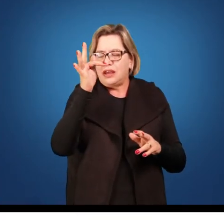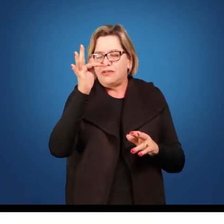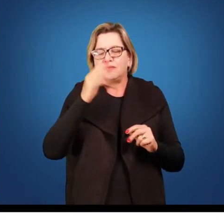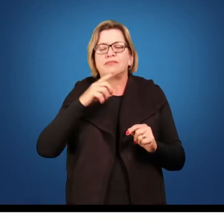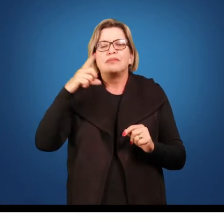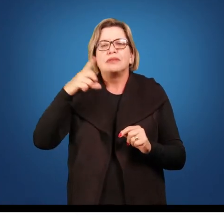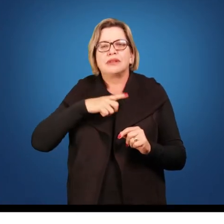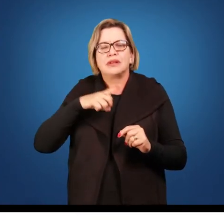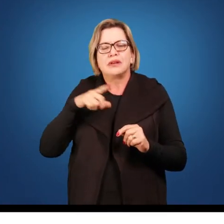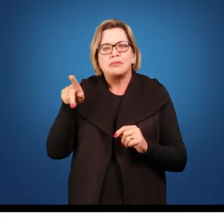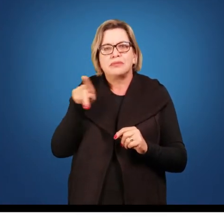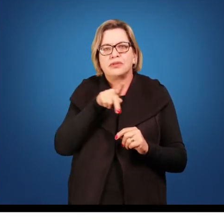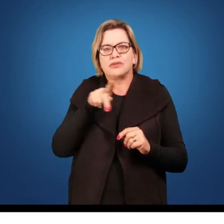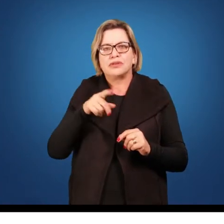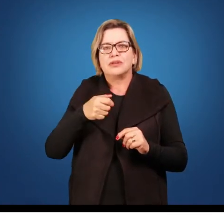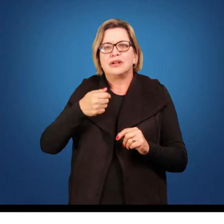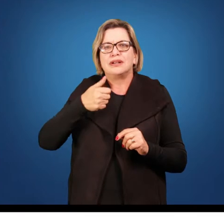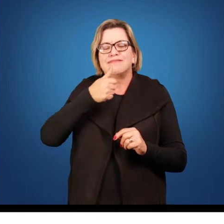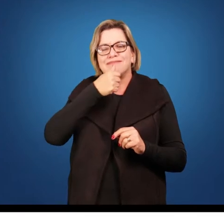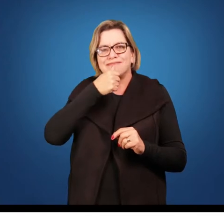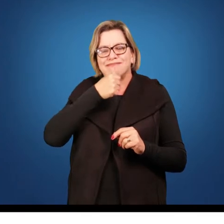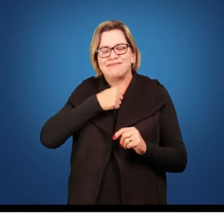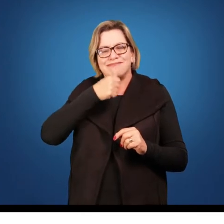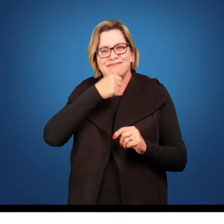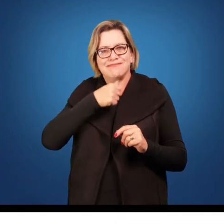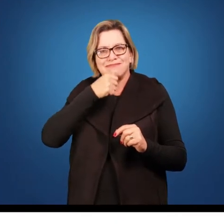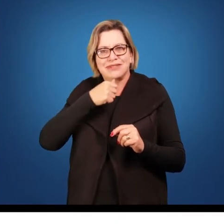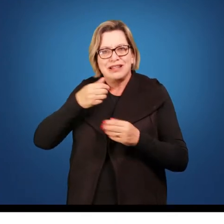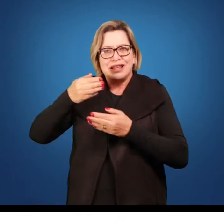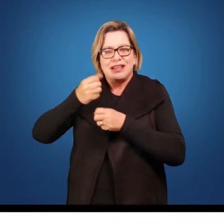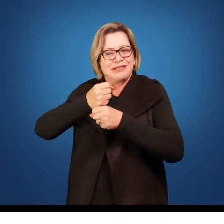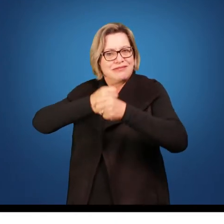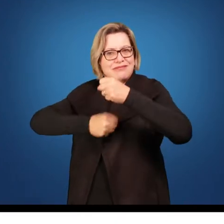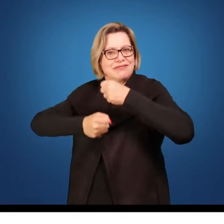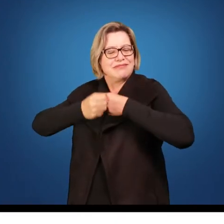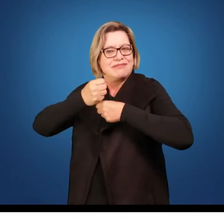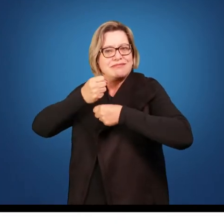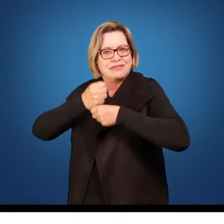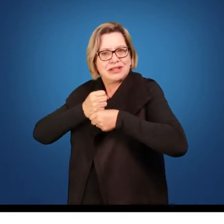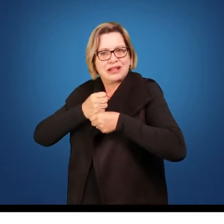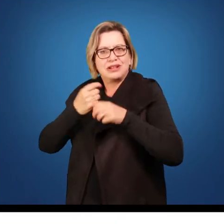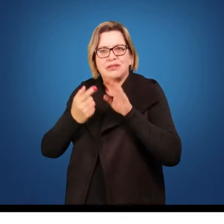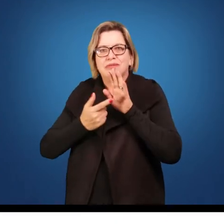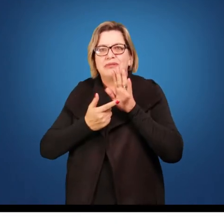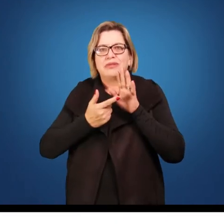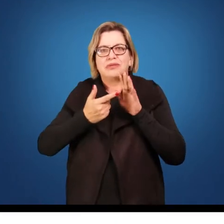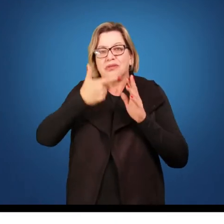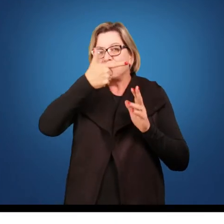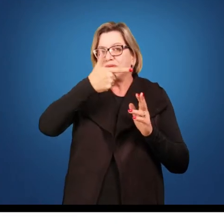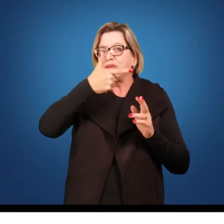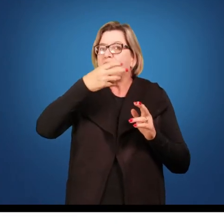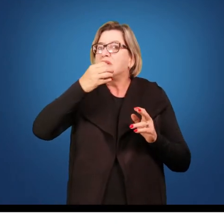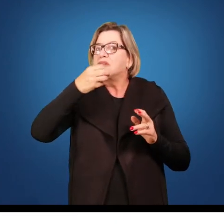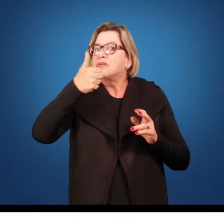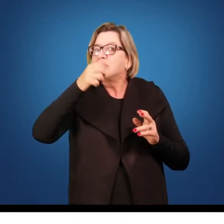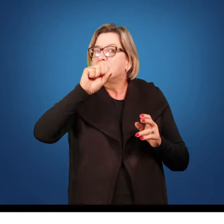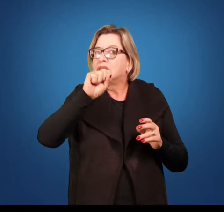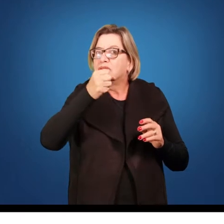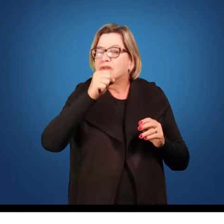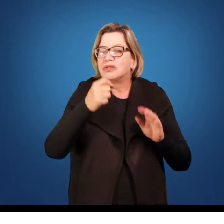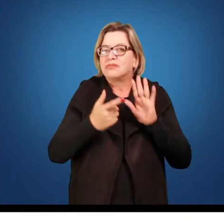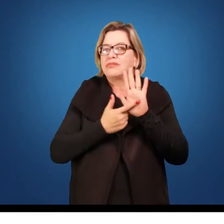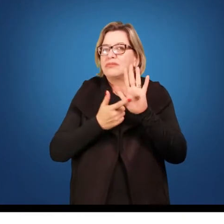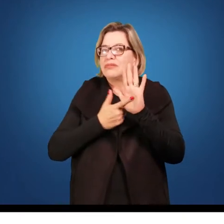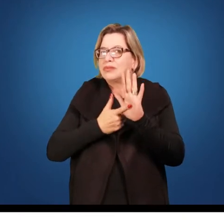teria anunciado no finalzinho do ano passado que o ano de 2018 seria o ano do desgaste do